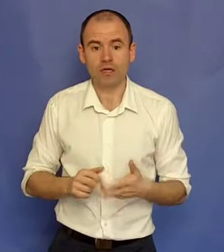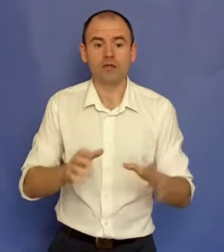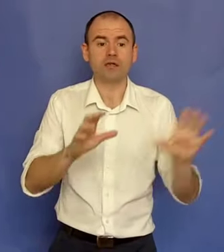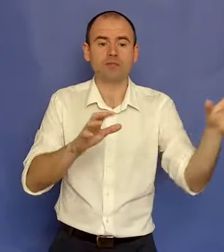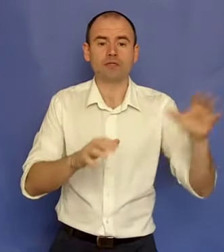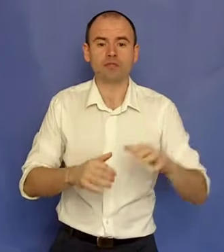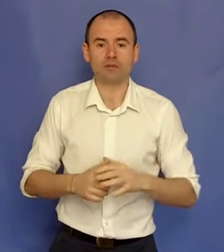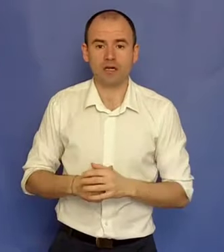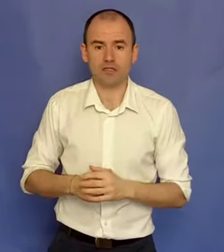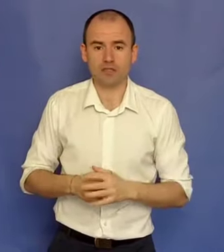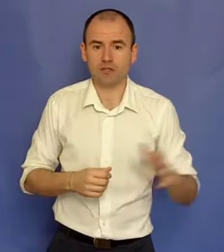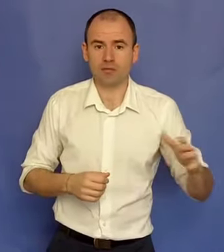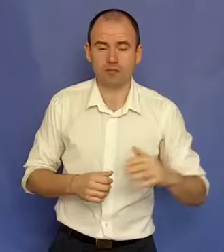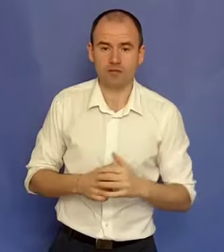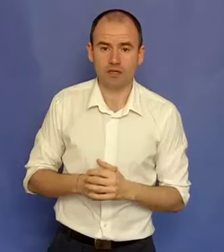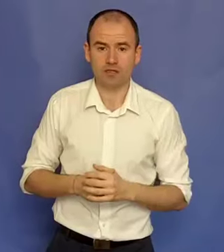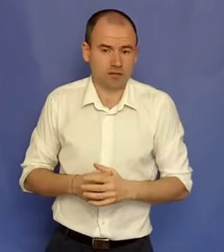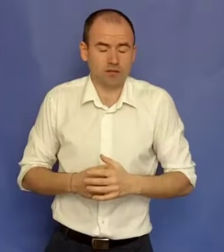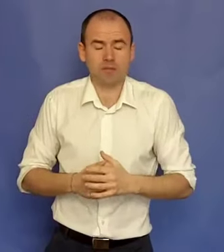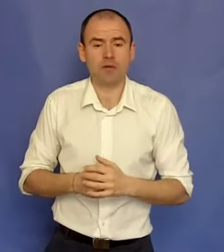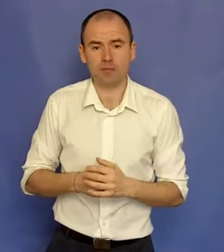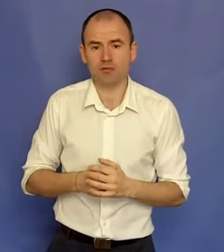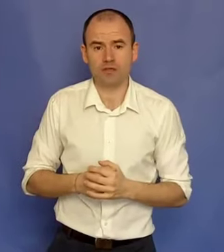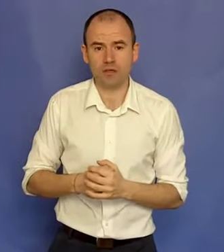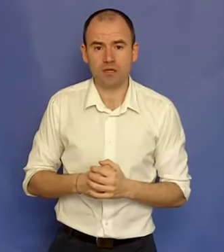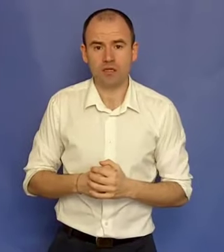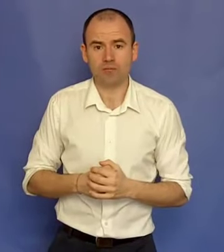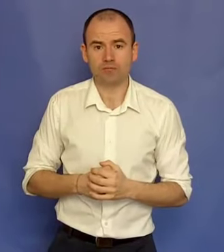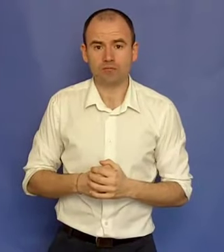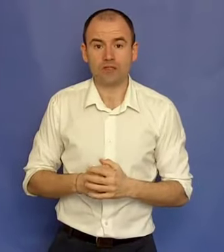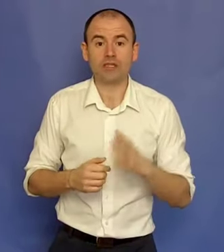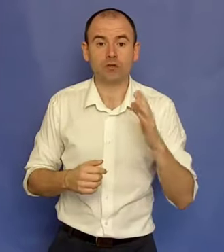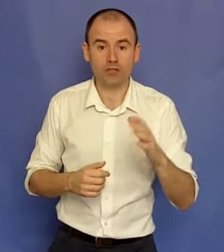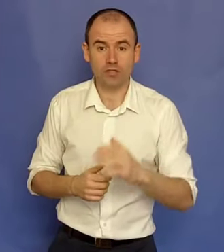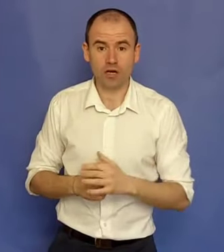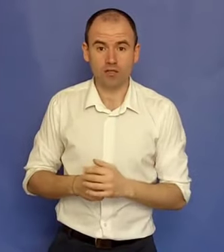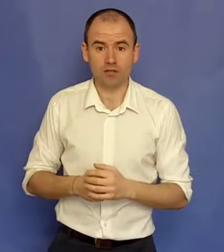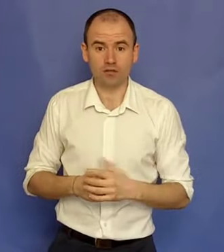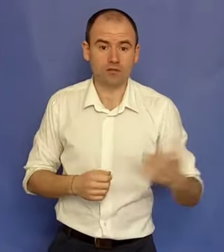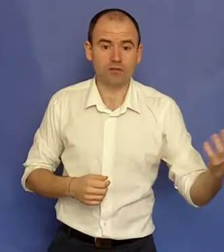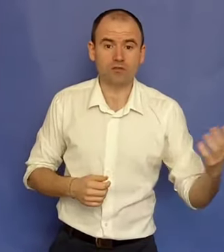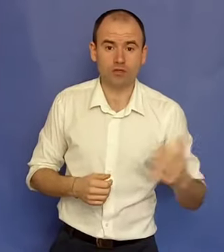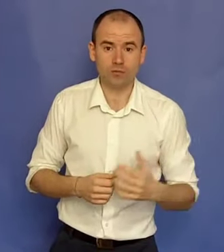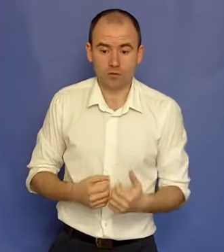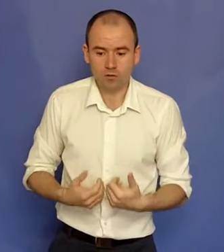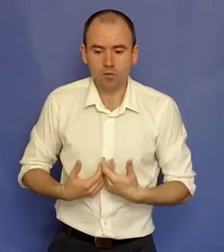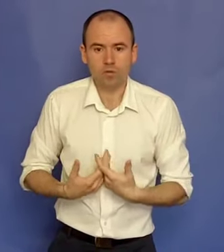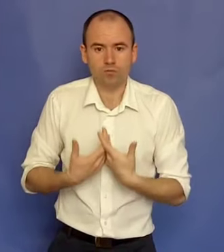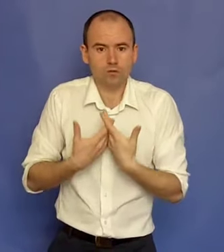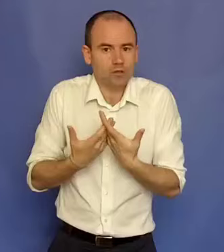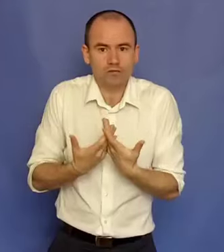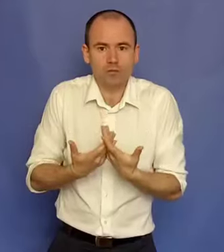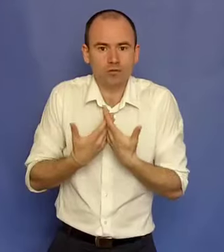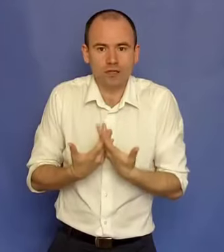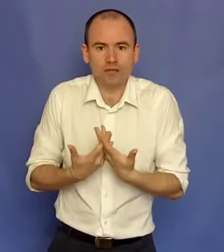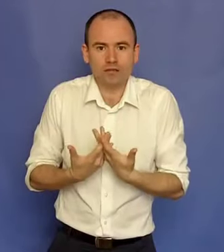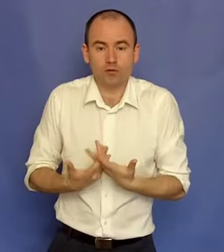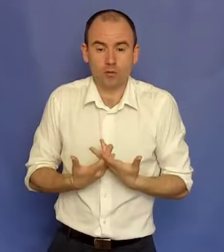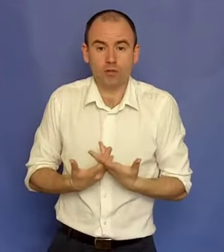că e important să fii angajat, că e bine să fii angajat. Este cea mai mare prostie. Te irosești ca angajat vizându-ți timpul când tu toți avem un talent în noi și o